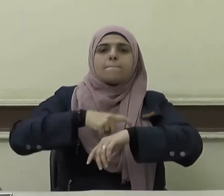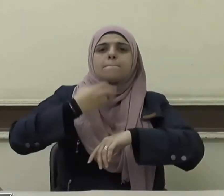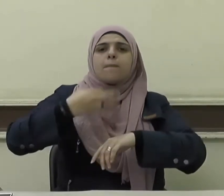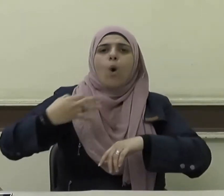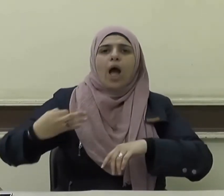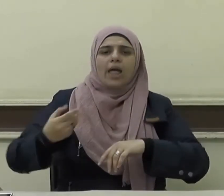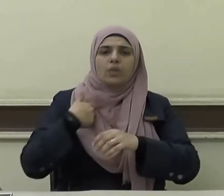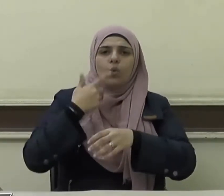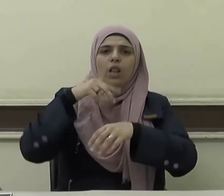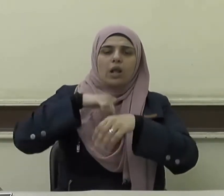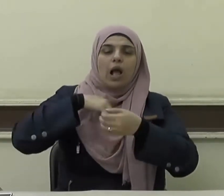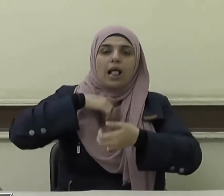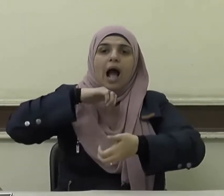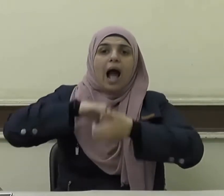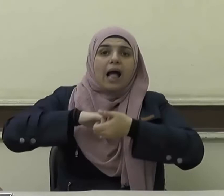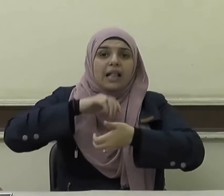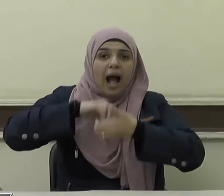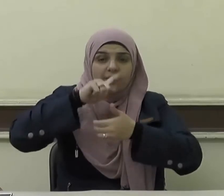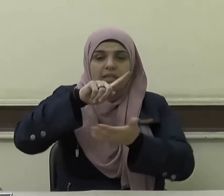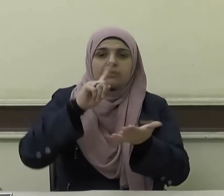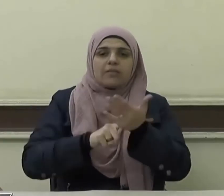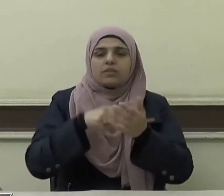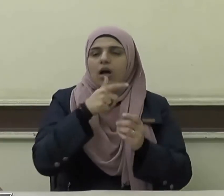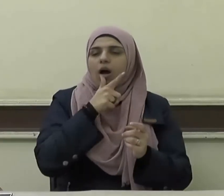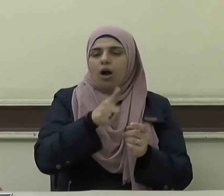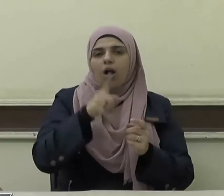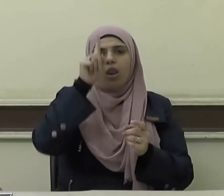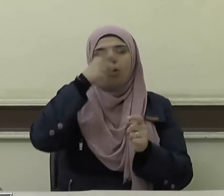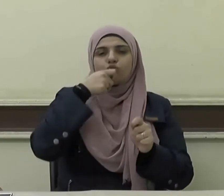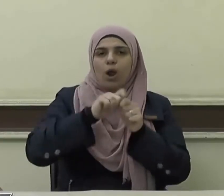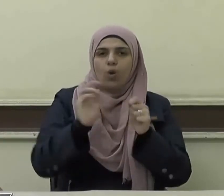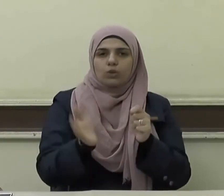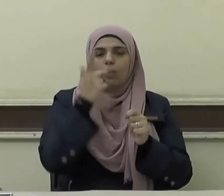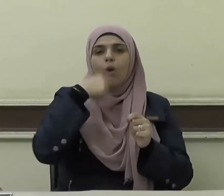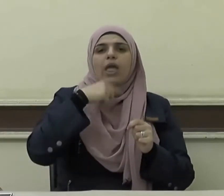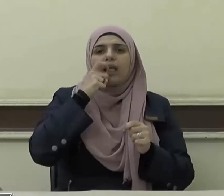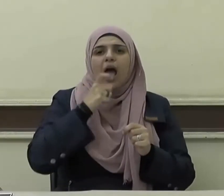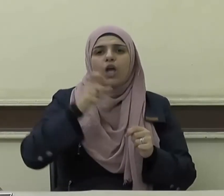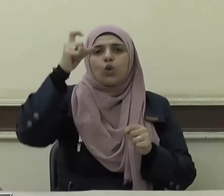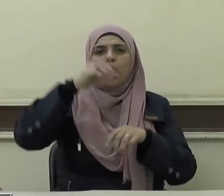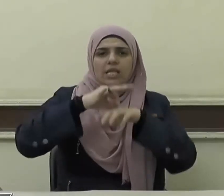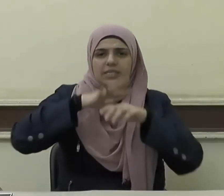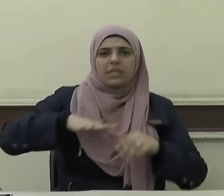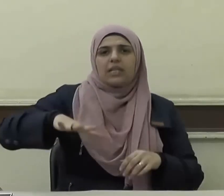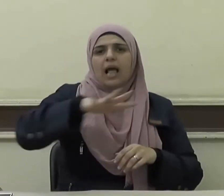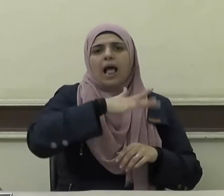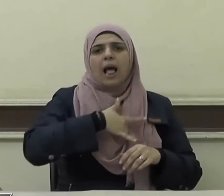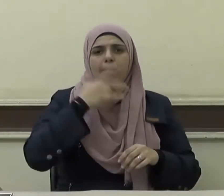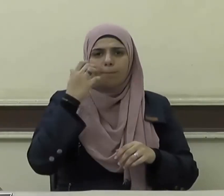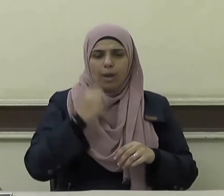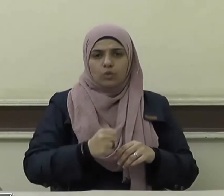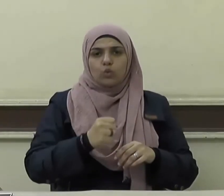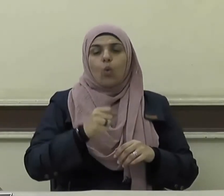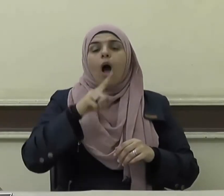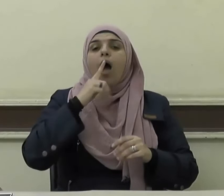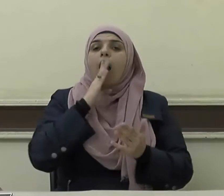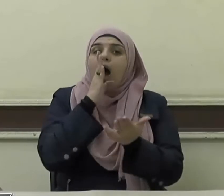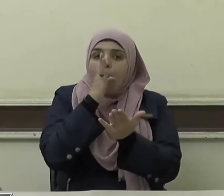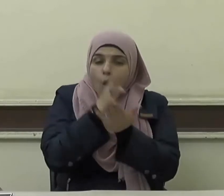المواعيد والوفاء بالعهود قال تعالى يا أيها الذين آمنوا